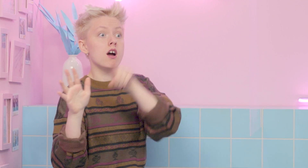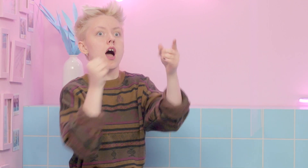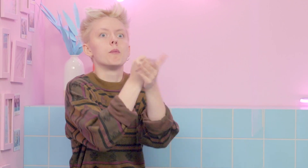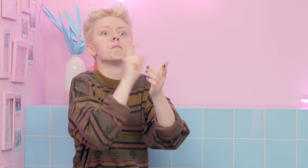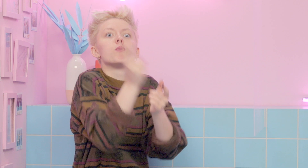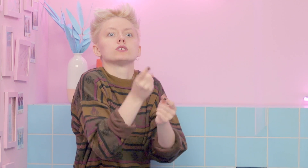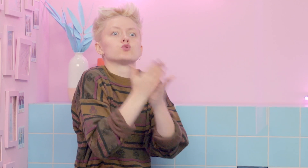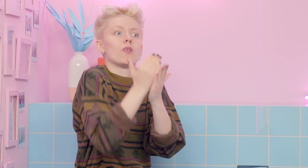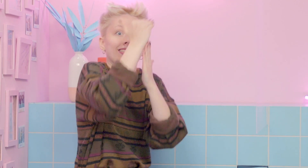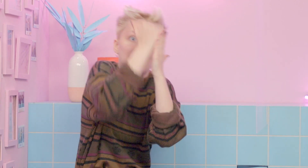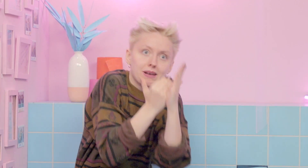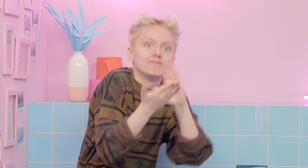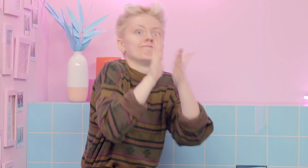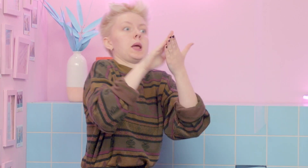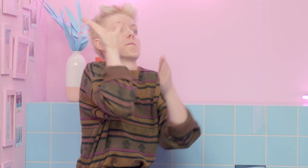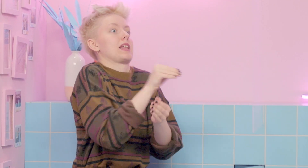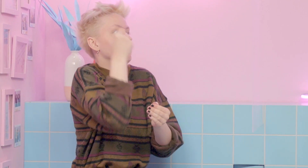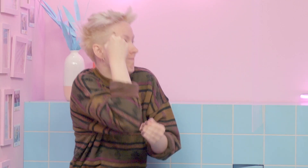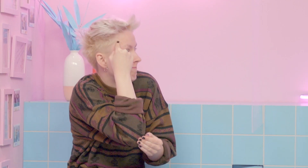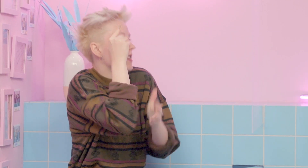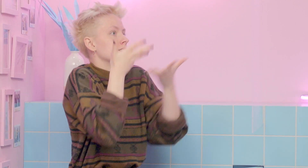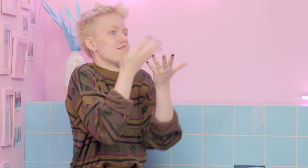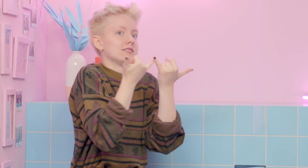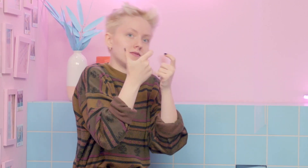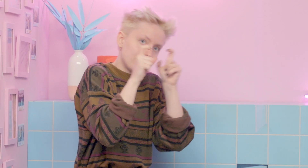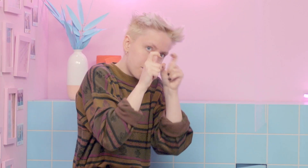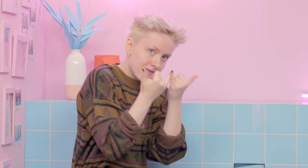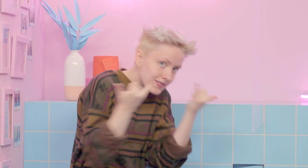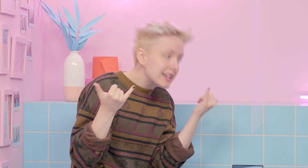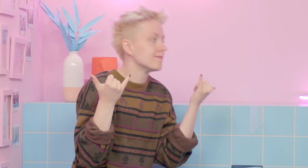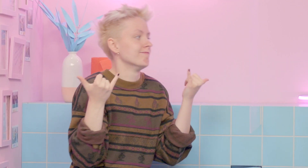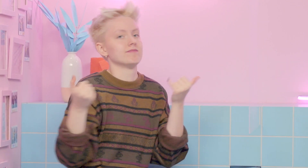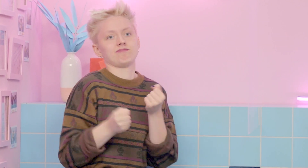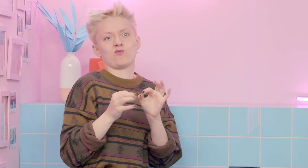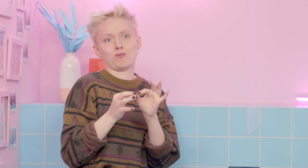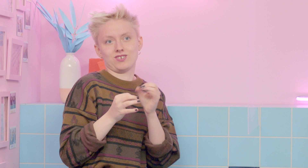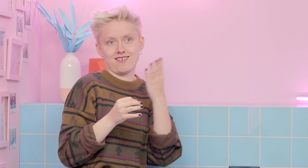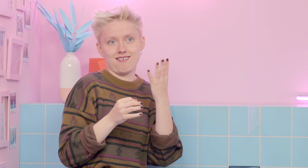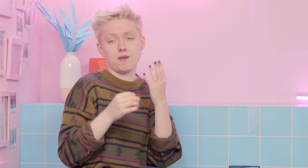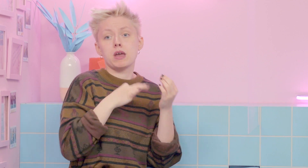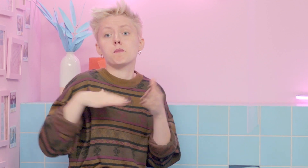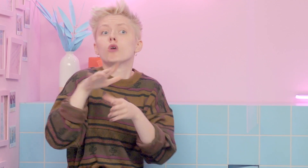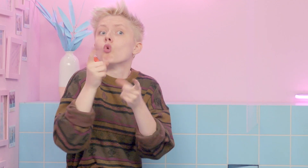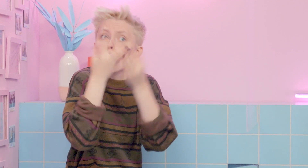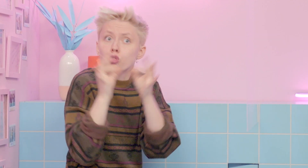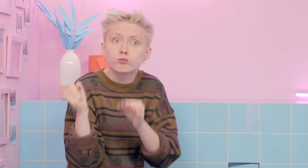kommunizieren. Aber es ist eben immer so, dass ich das mitdenken muss und auch eben intensive Themen auf jeden Fall immer durch DolmetscherInnen